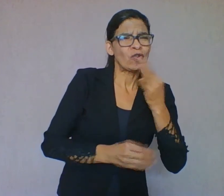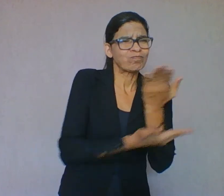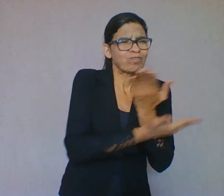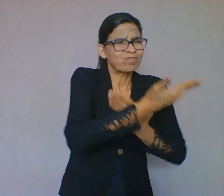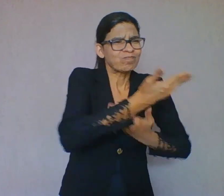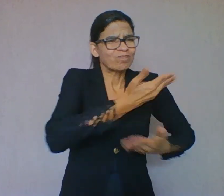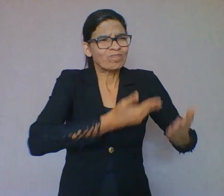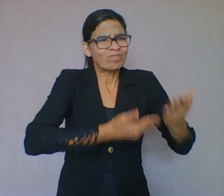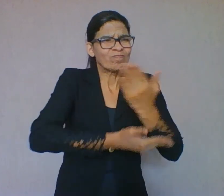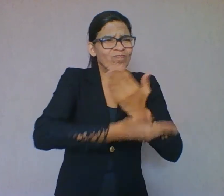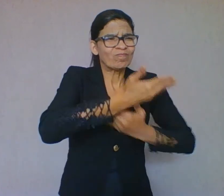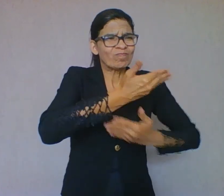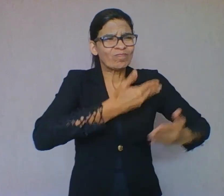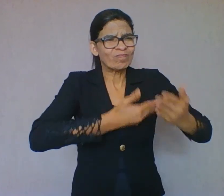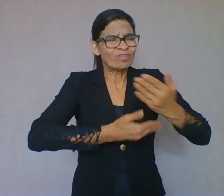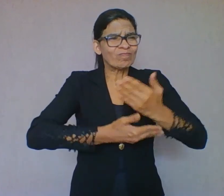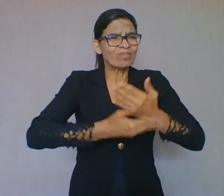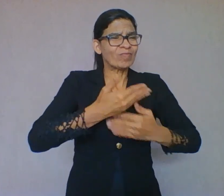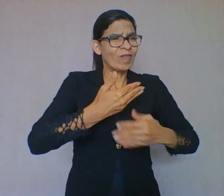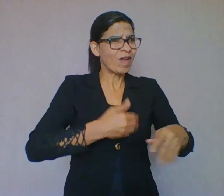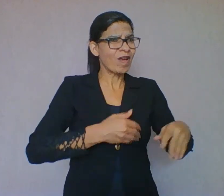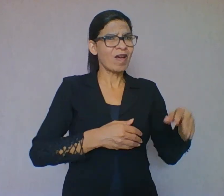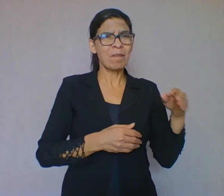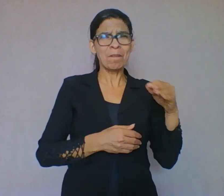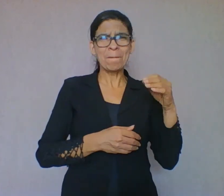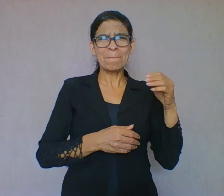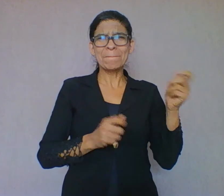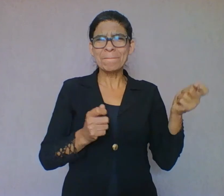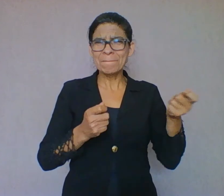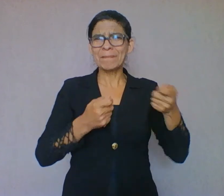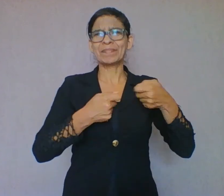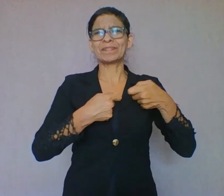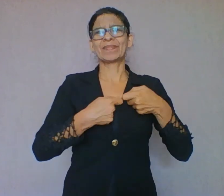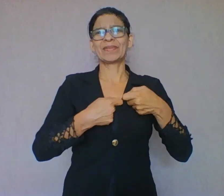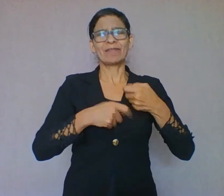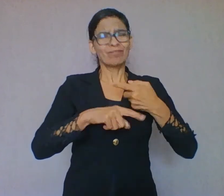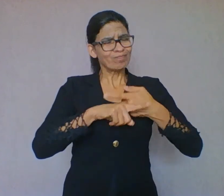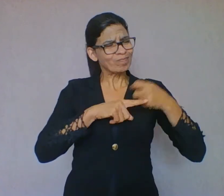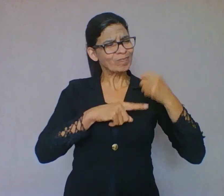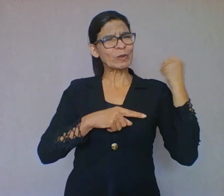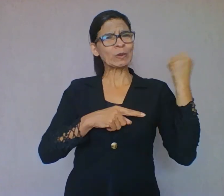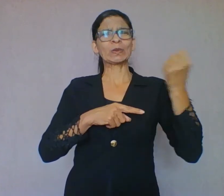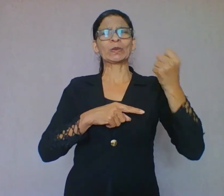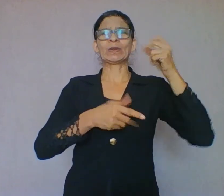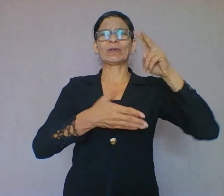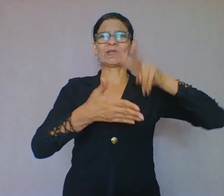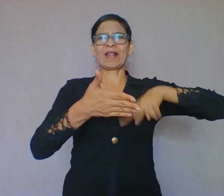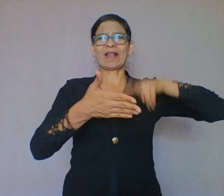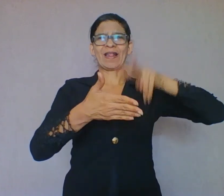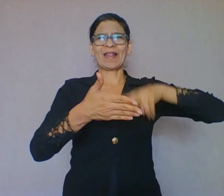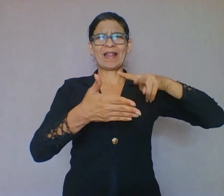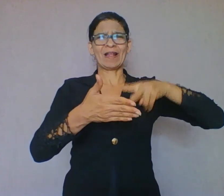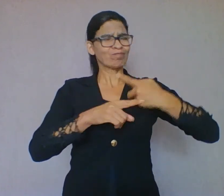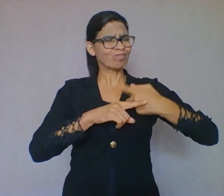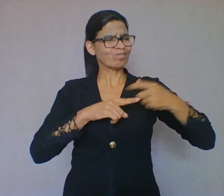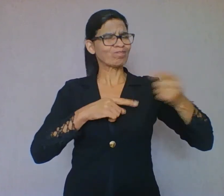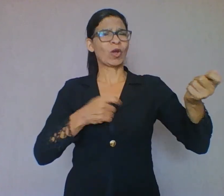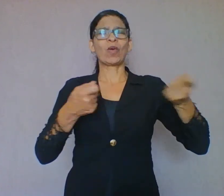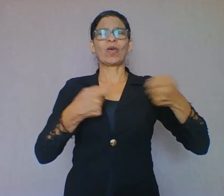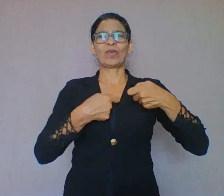maiores as possibilidades de sucesso na leitura. Então, podemos